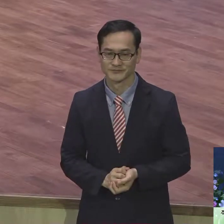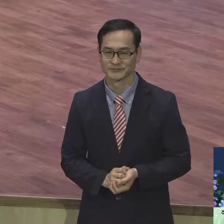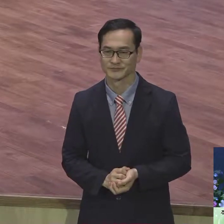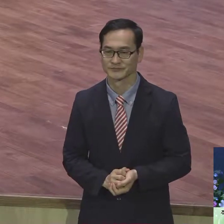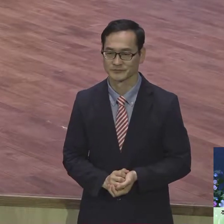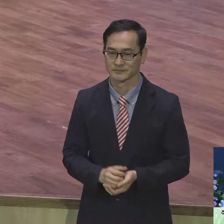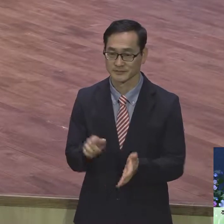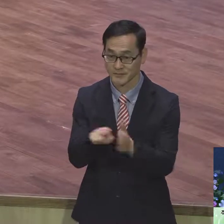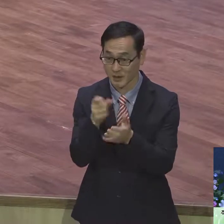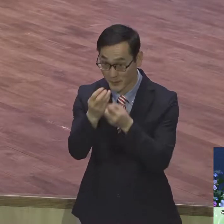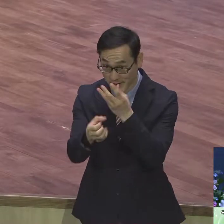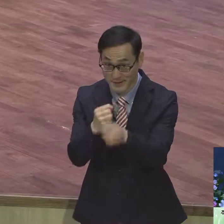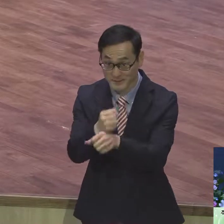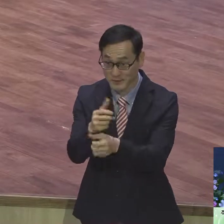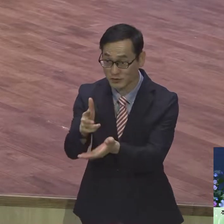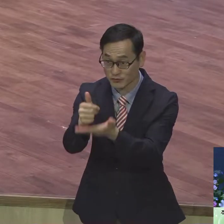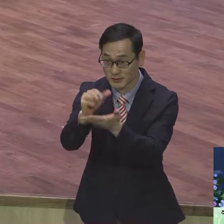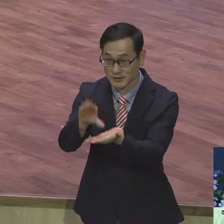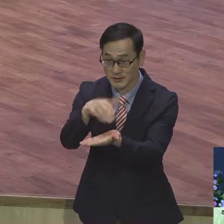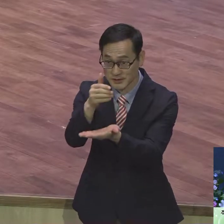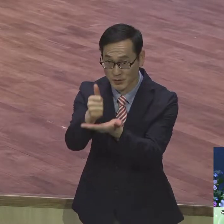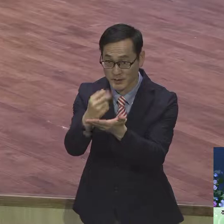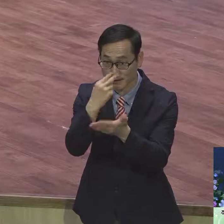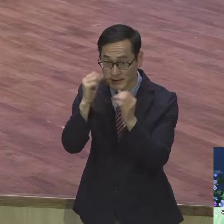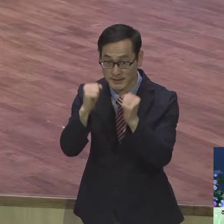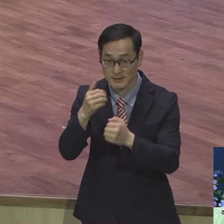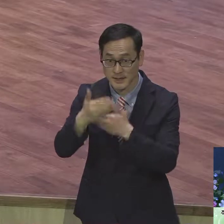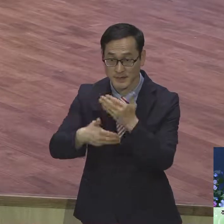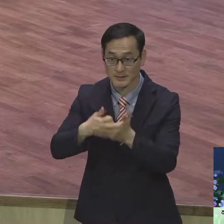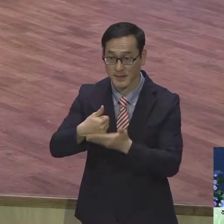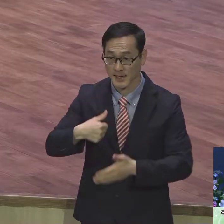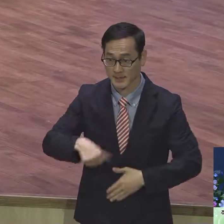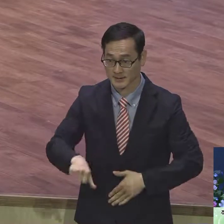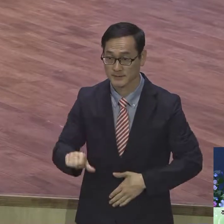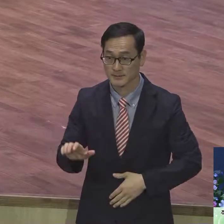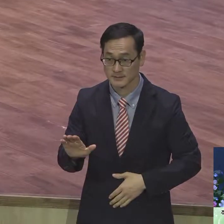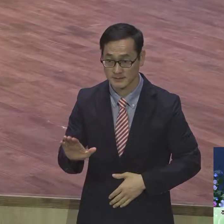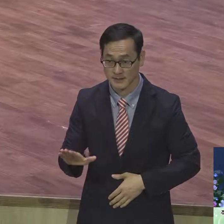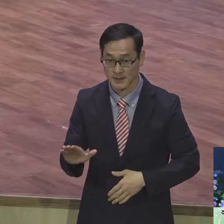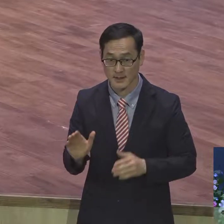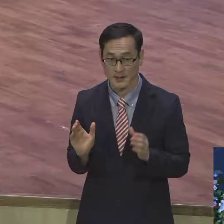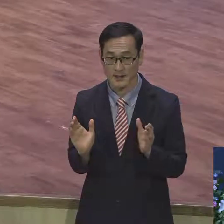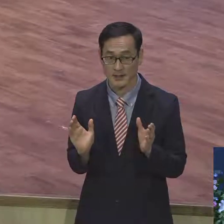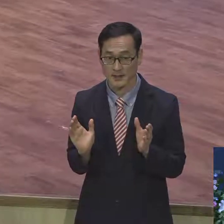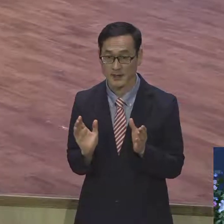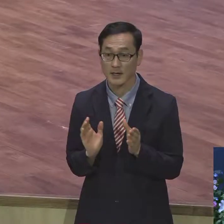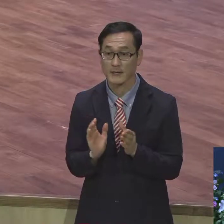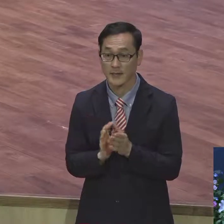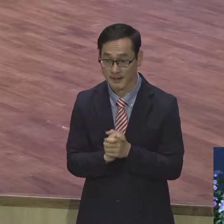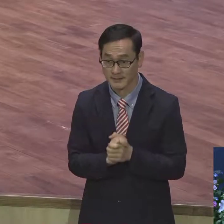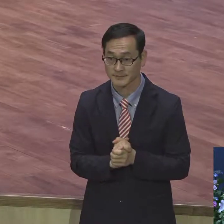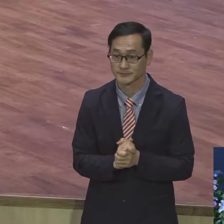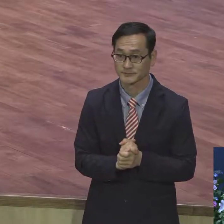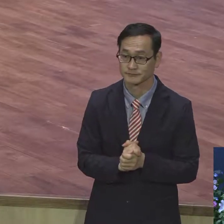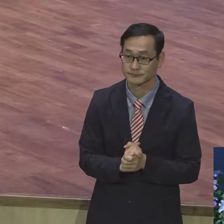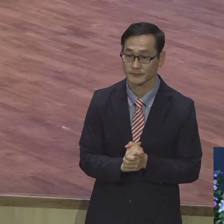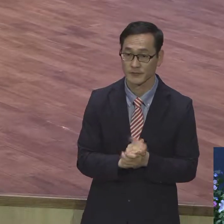그리스도시오 살아계신 하나님의 아들이십니다. 아멘. 해외 신도들 다같이 서로 인사합시다.